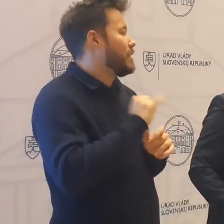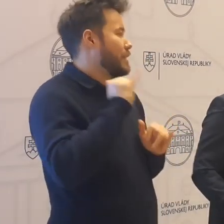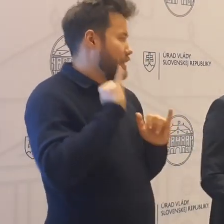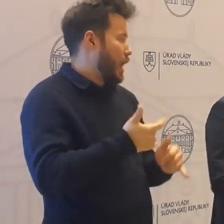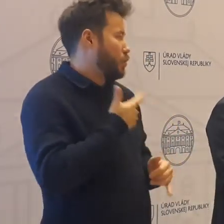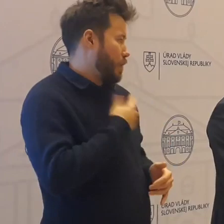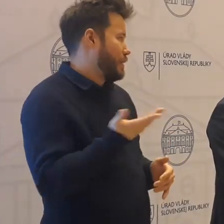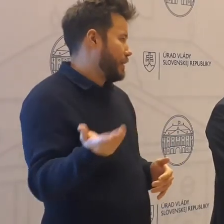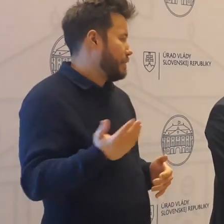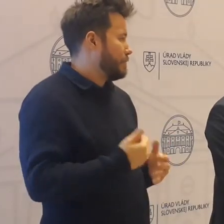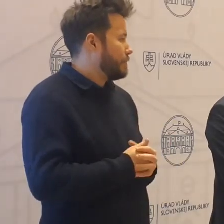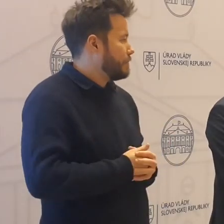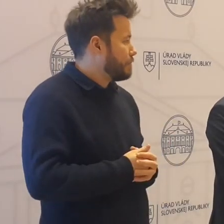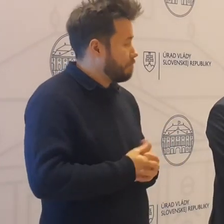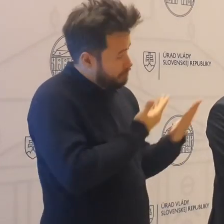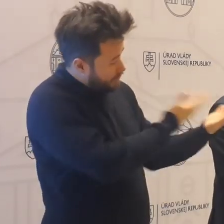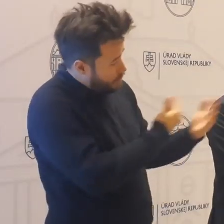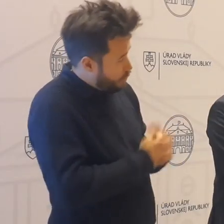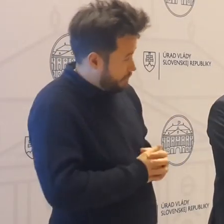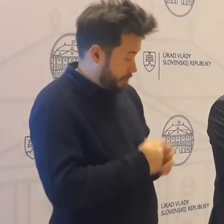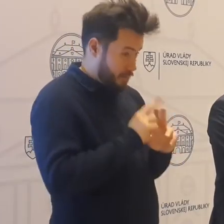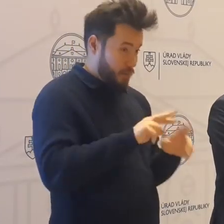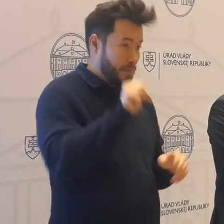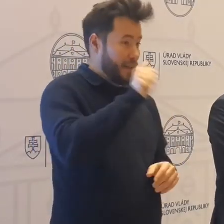Ďakujem. Nech sa páči.